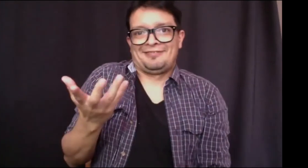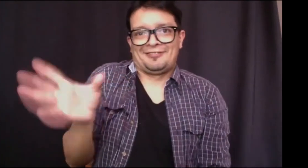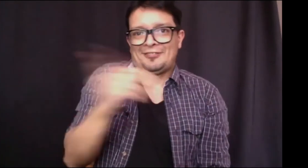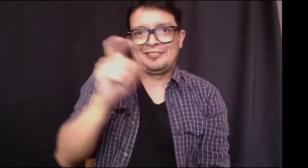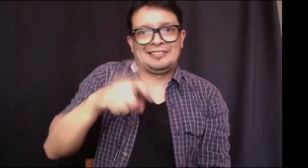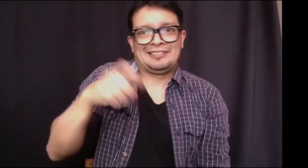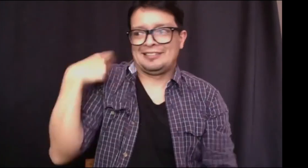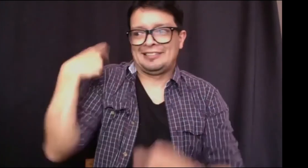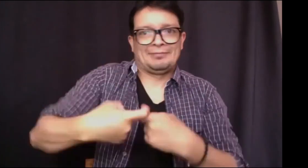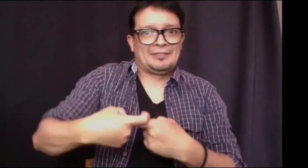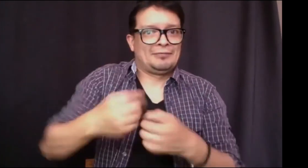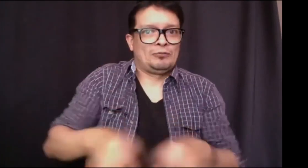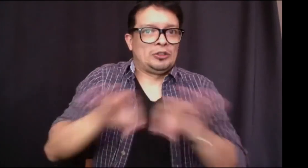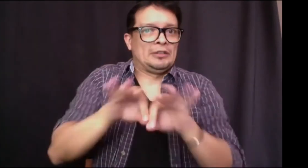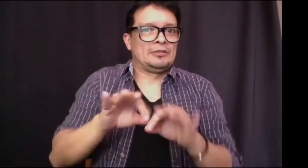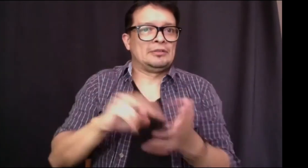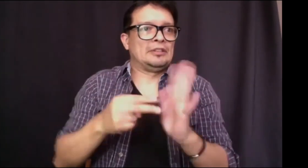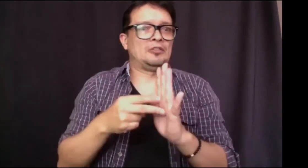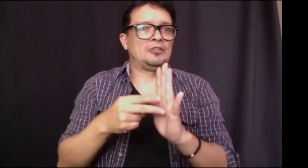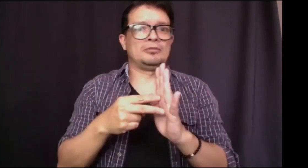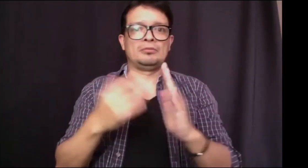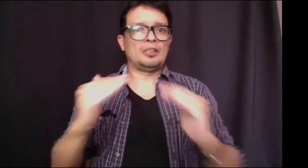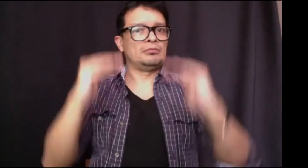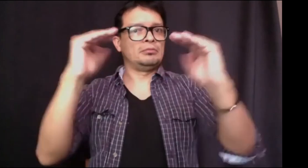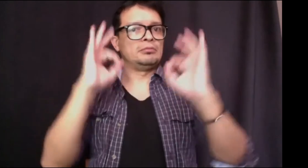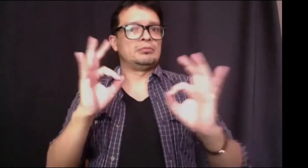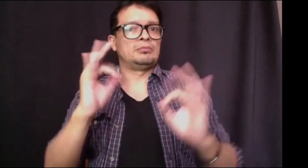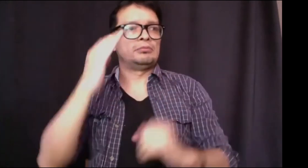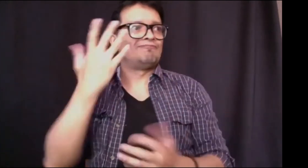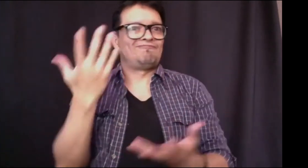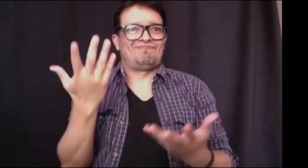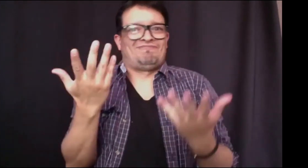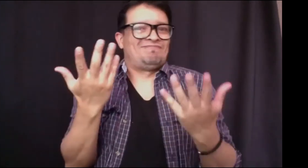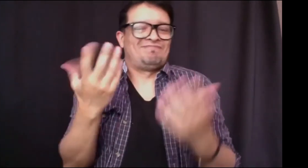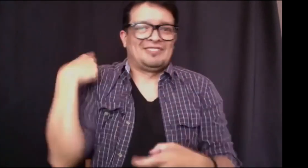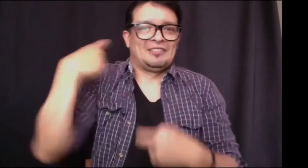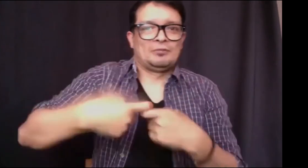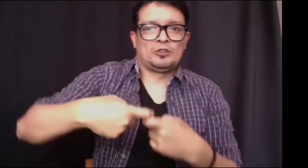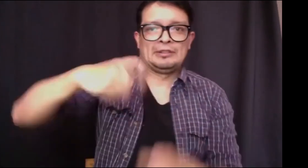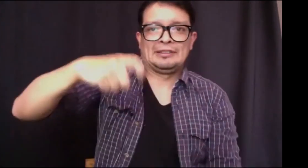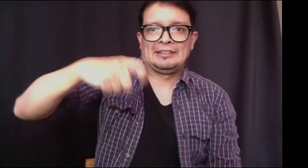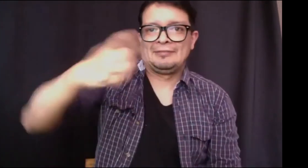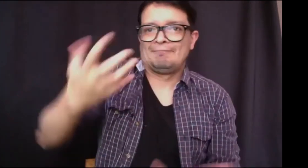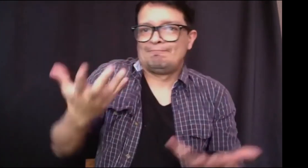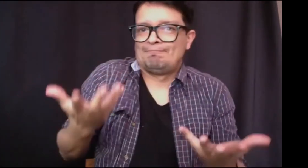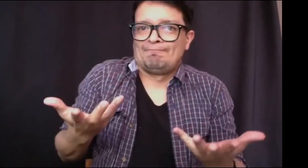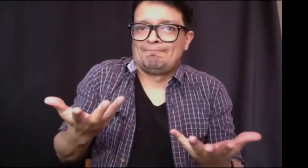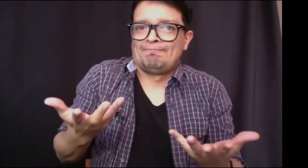ustedes como oyentes ¿qué dirían? pues claro es importante por supuesto pues significa pues algo superior el